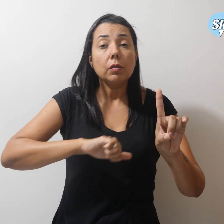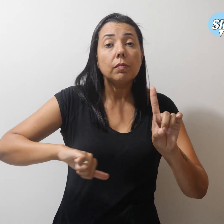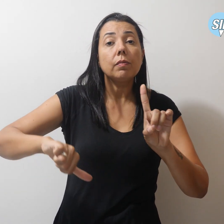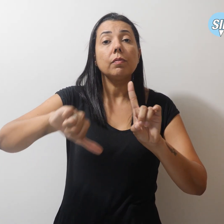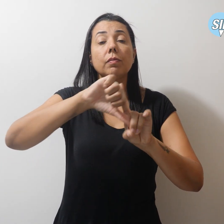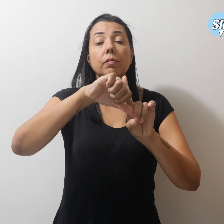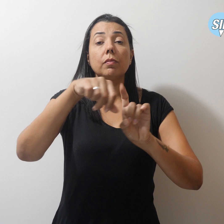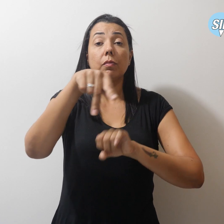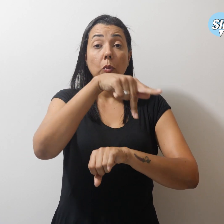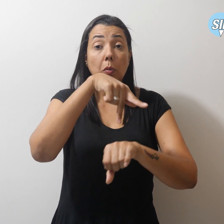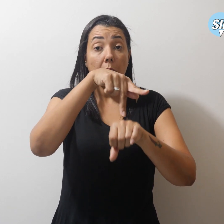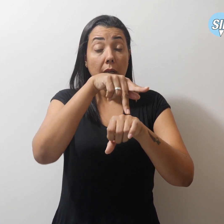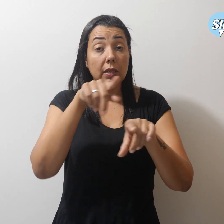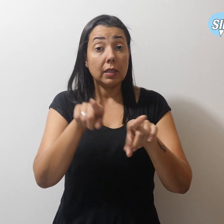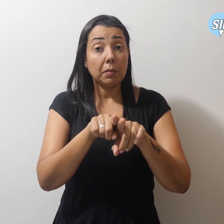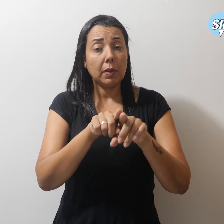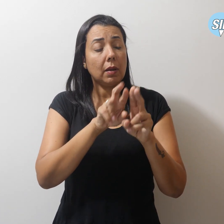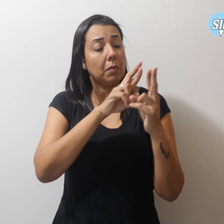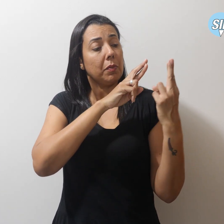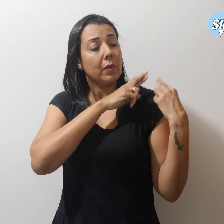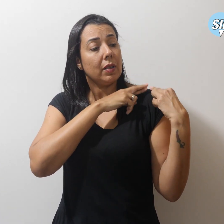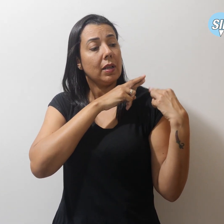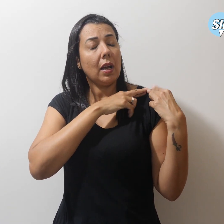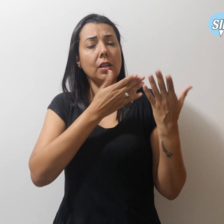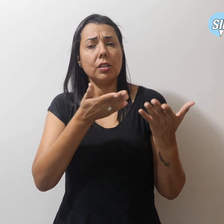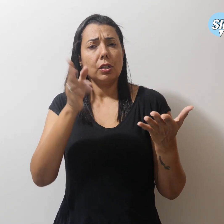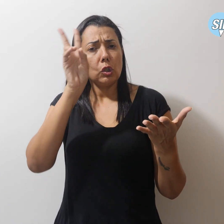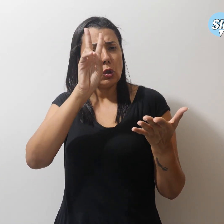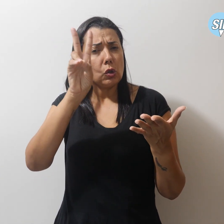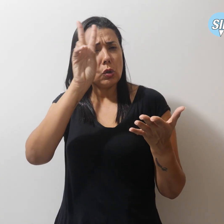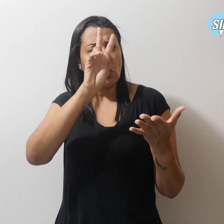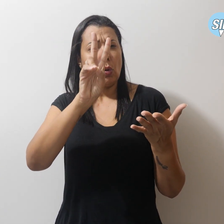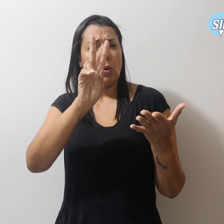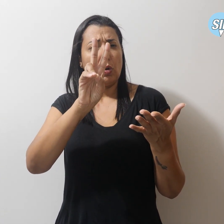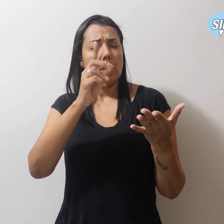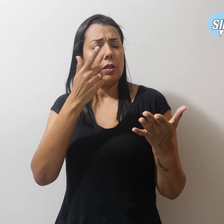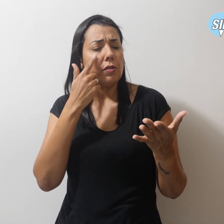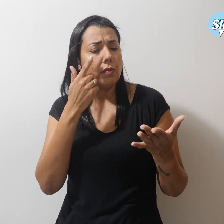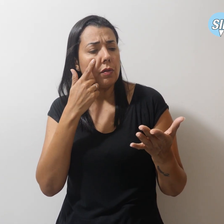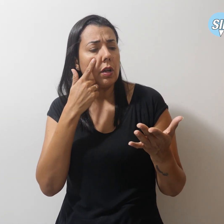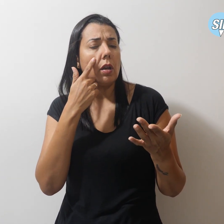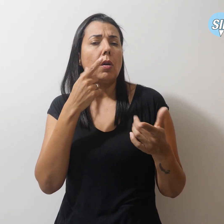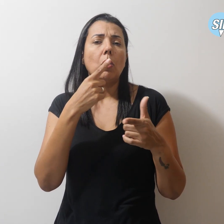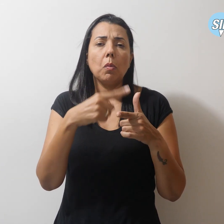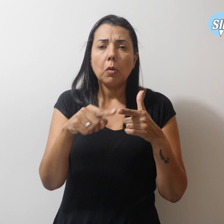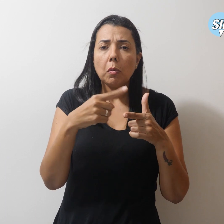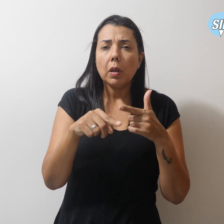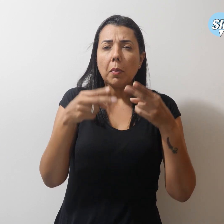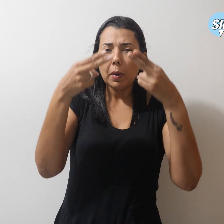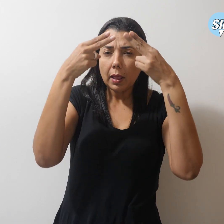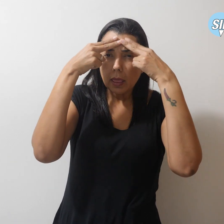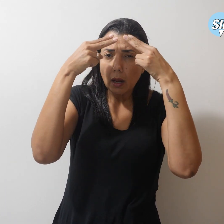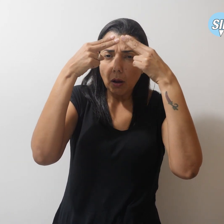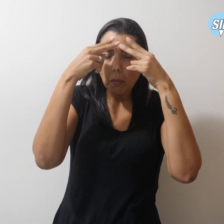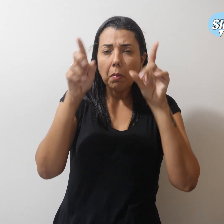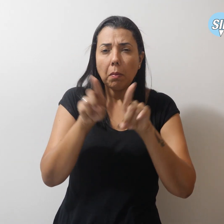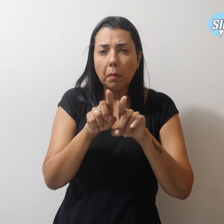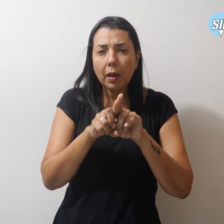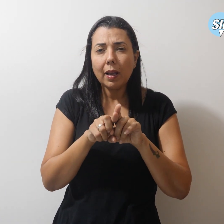e o papel histórico dela na reparação dos danos e traumas profundos que a ditadura